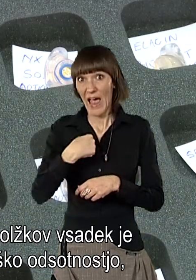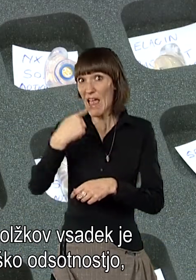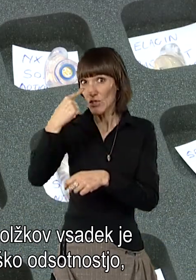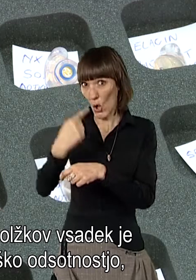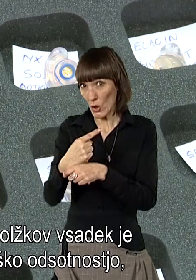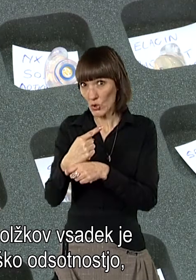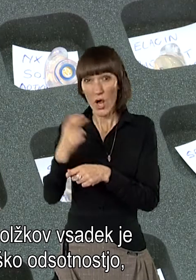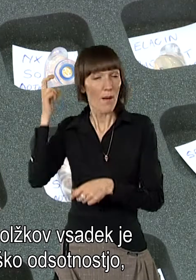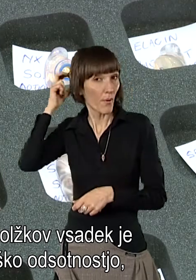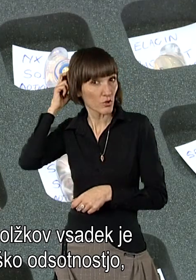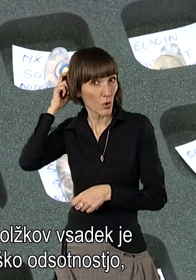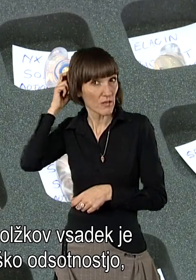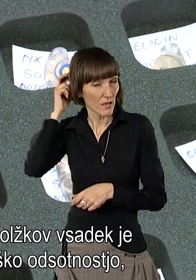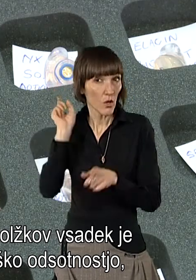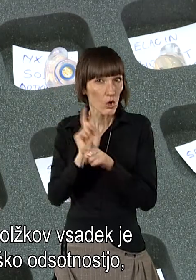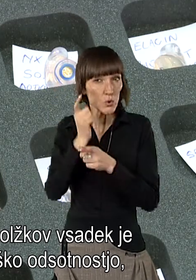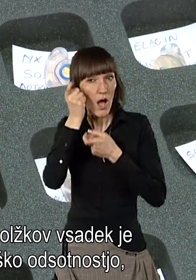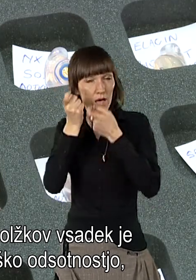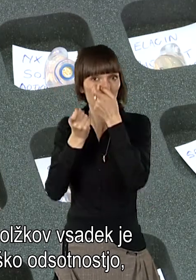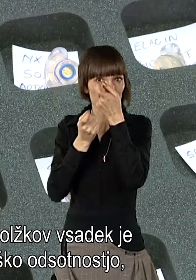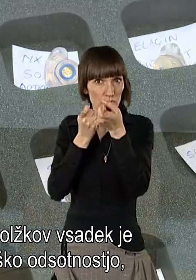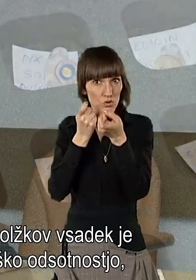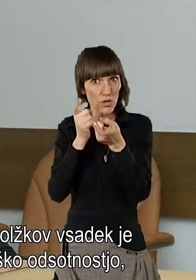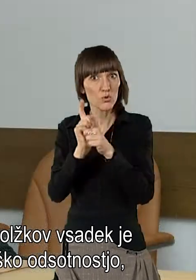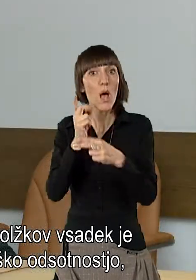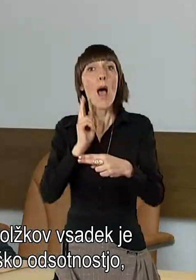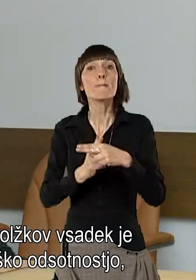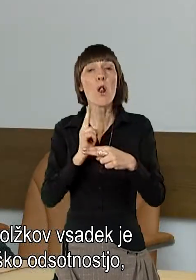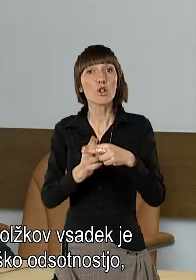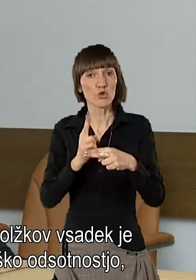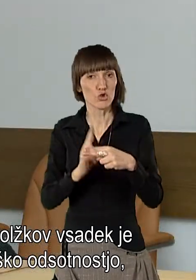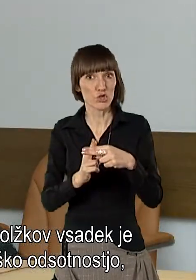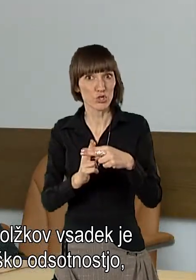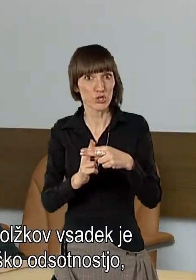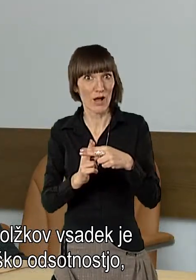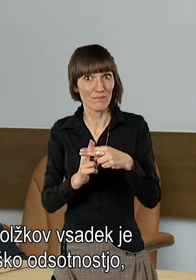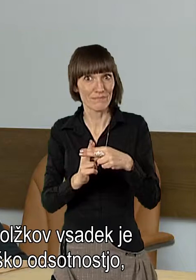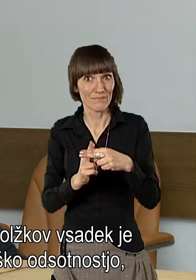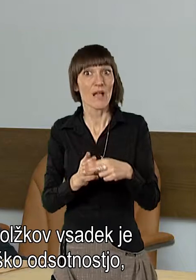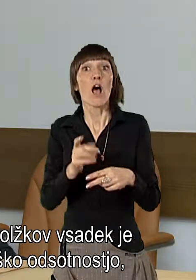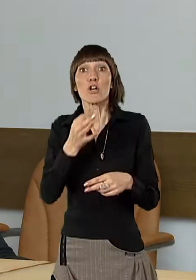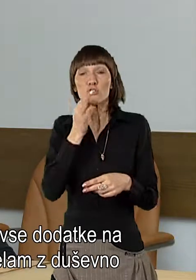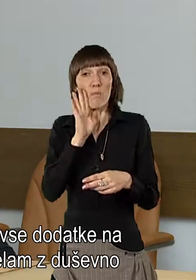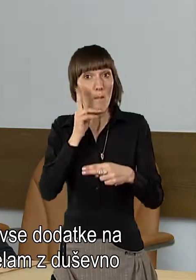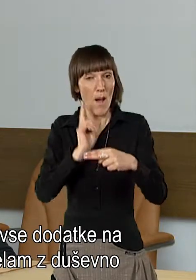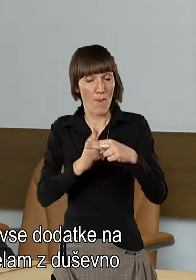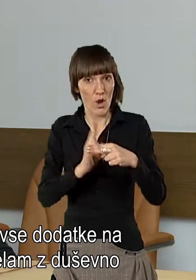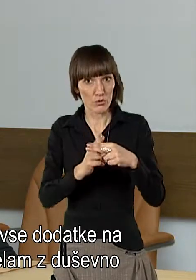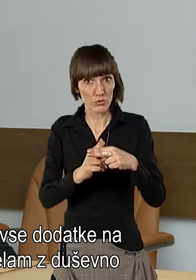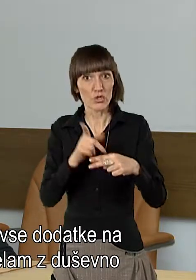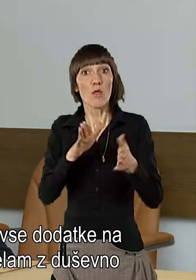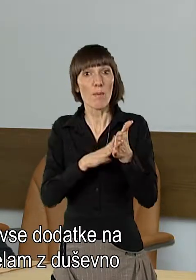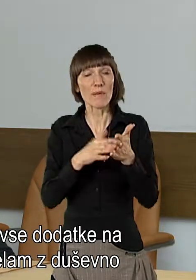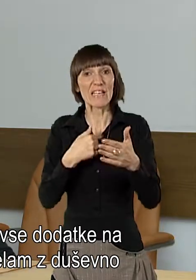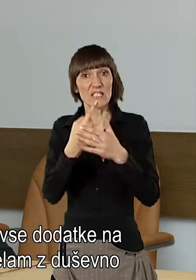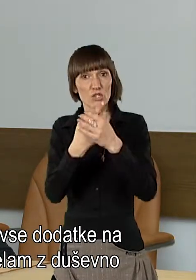mojem odločenju za poško vsadek, naprejmer, ne. Tudi to, da je povezano z bolniško odsotnostjo, ne. Bolniško odsotnost pa